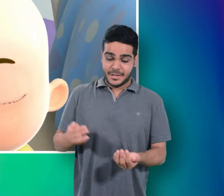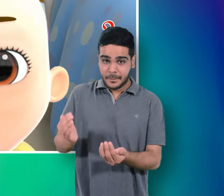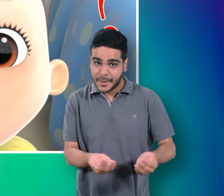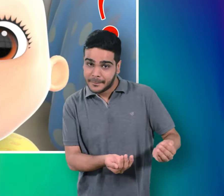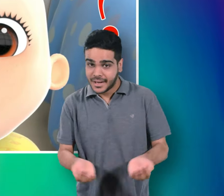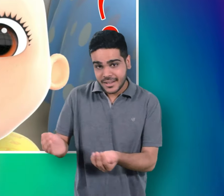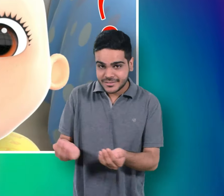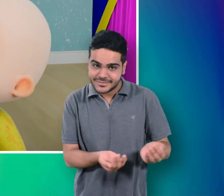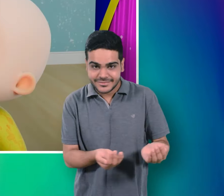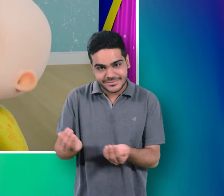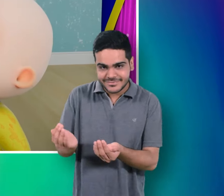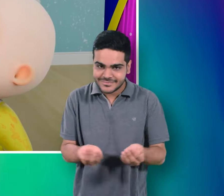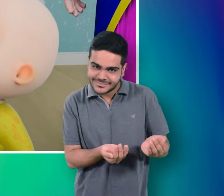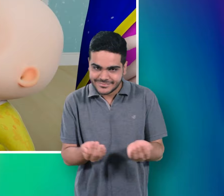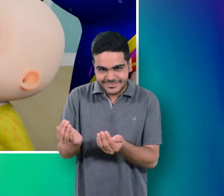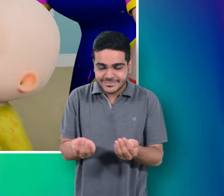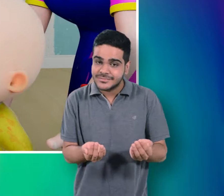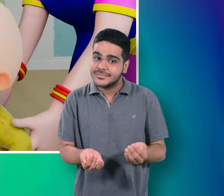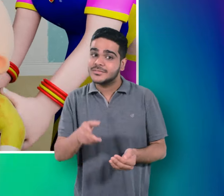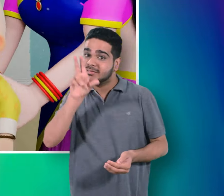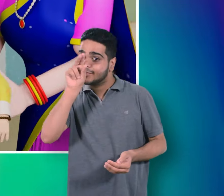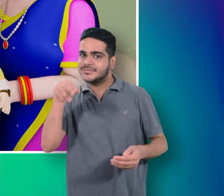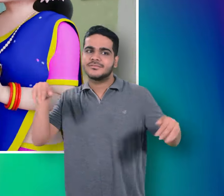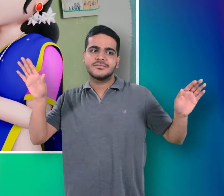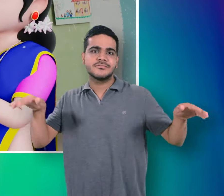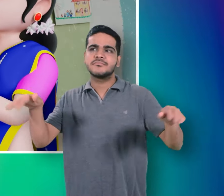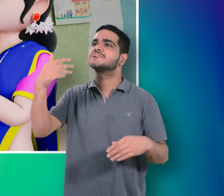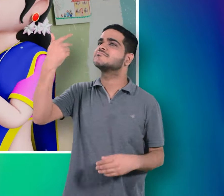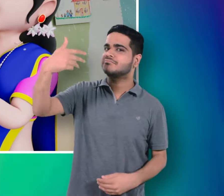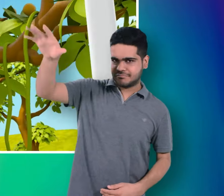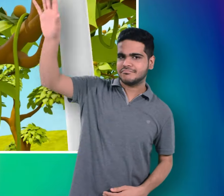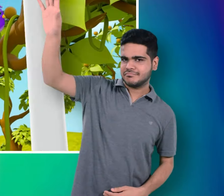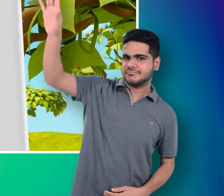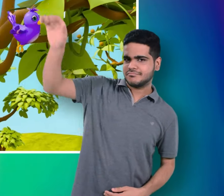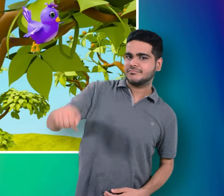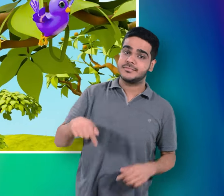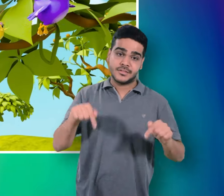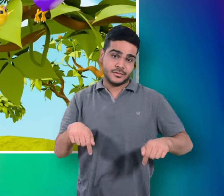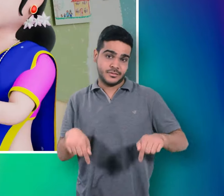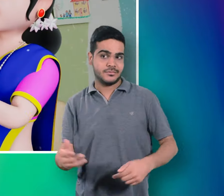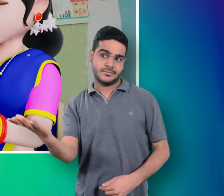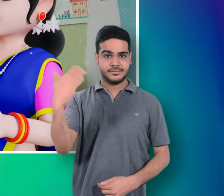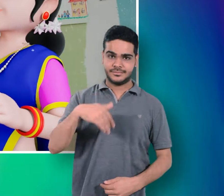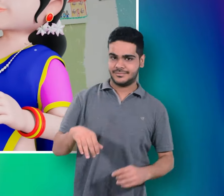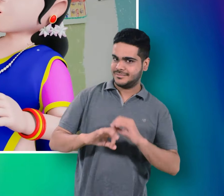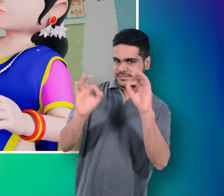मेरे प्यारे बेबी मेरे प्यारे बेबी उड़ गई है वो अब तुम